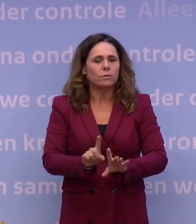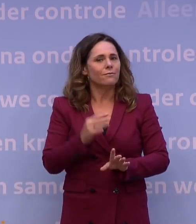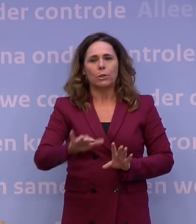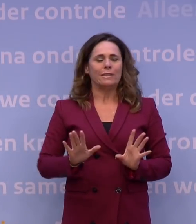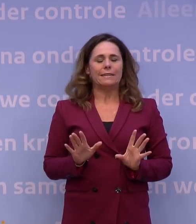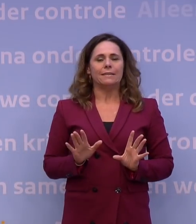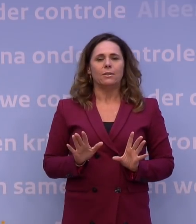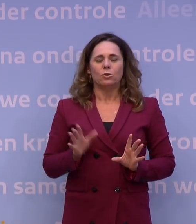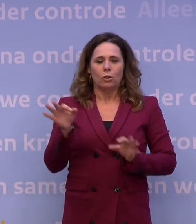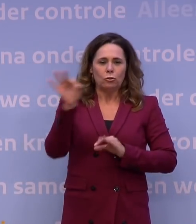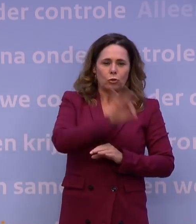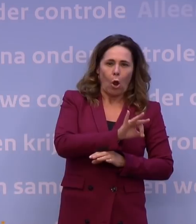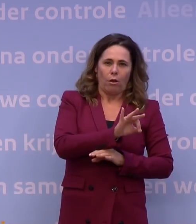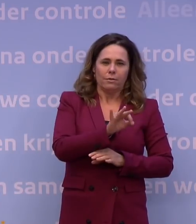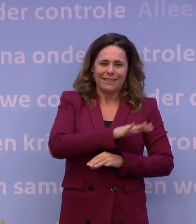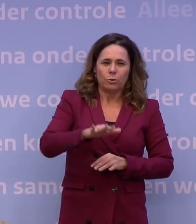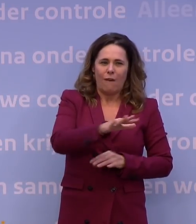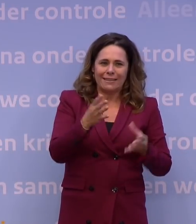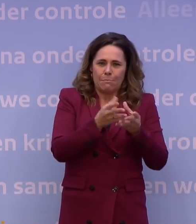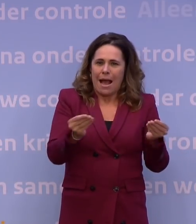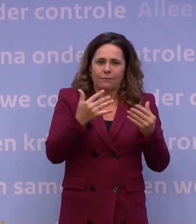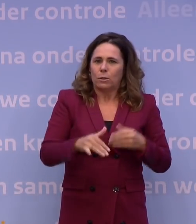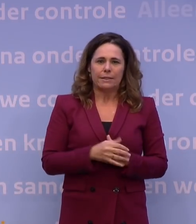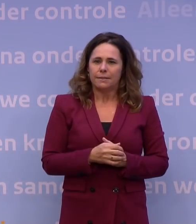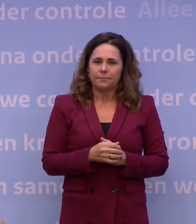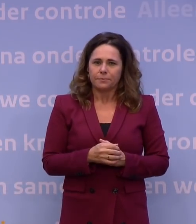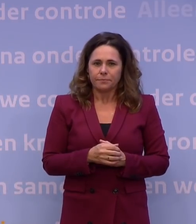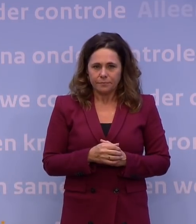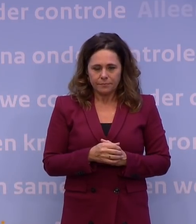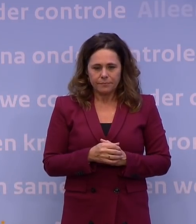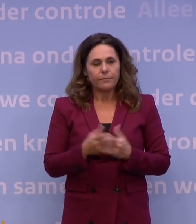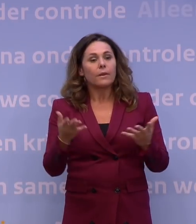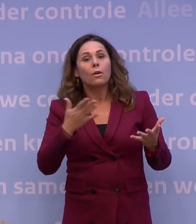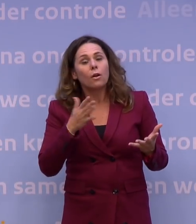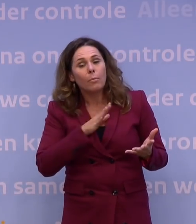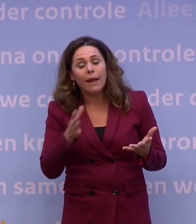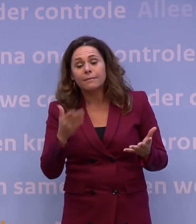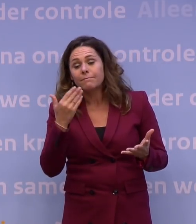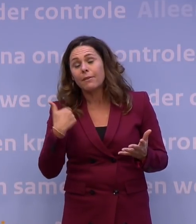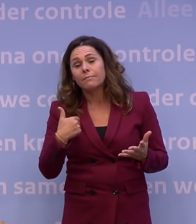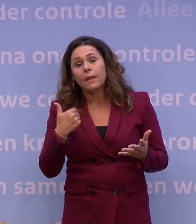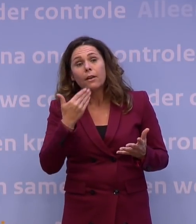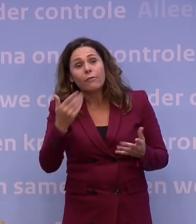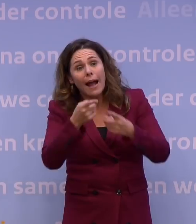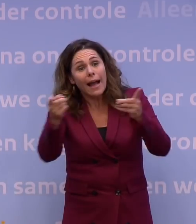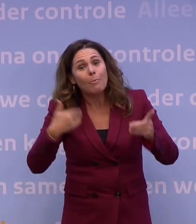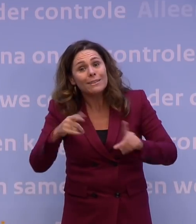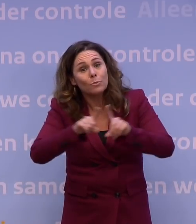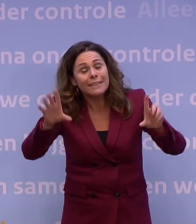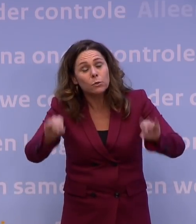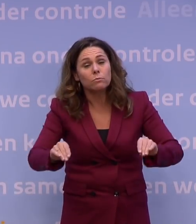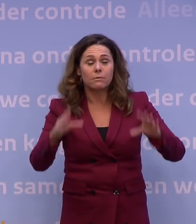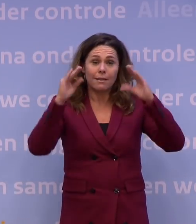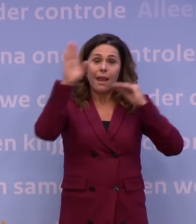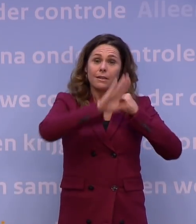situatie in maart. Daar hoort dus ook bij dat wij mensen vragen dit niet te doen. Ik merk overigens dat heel veel mensen in Nederland